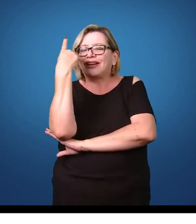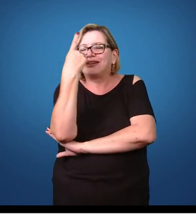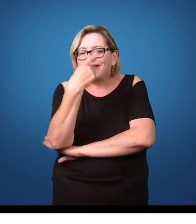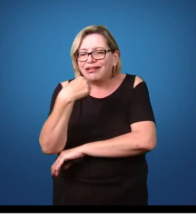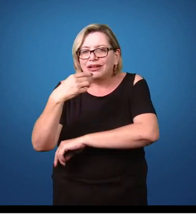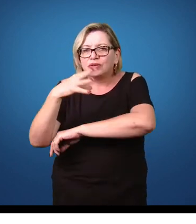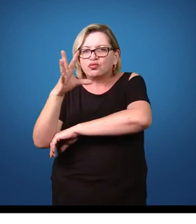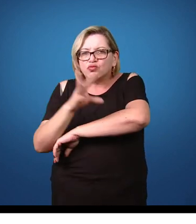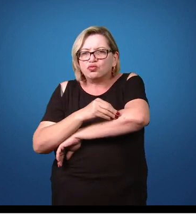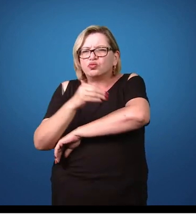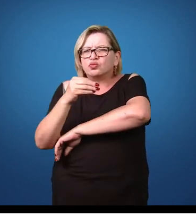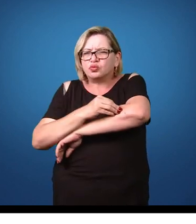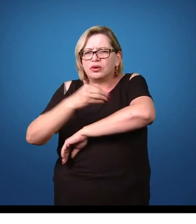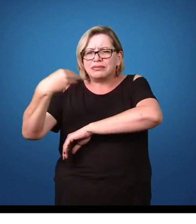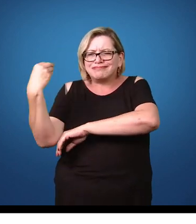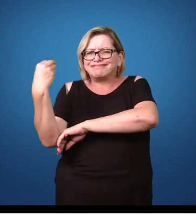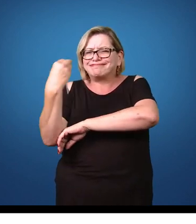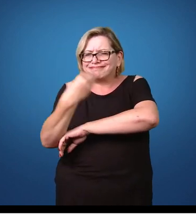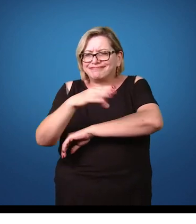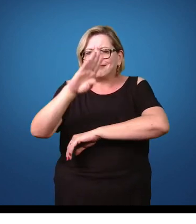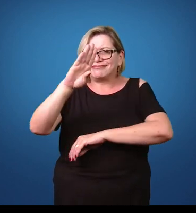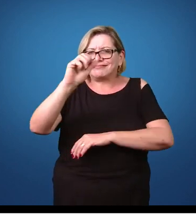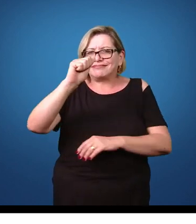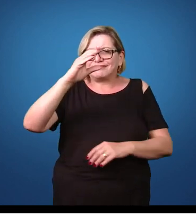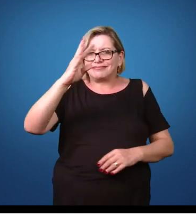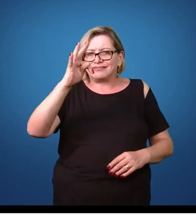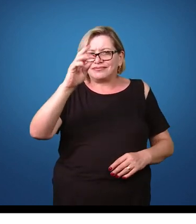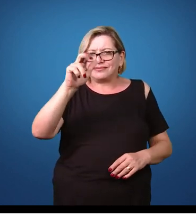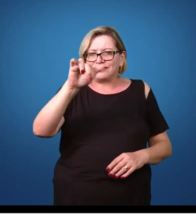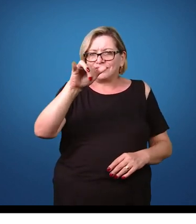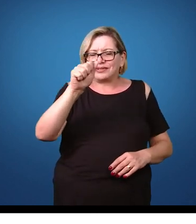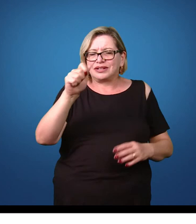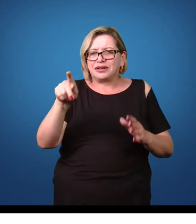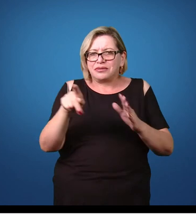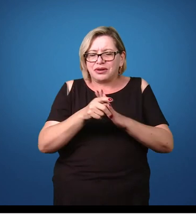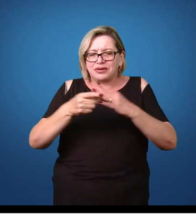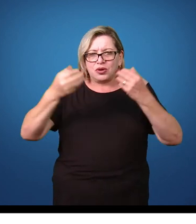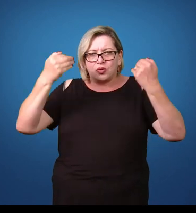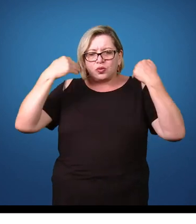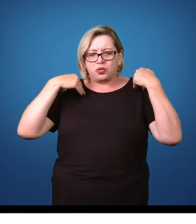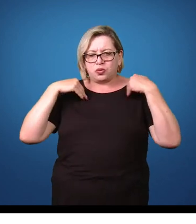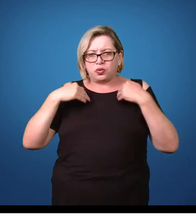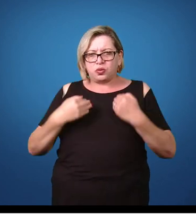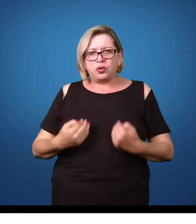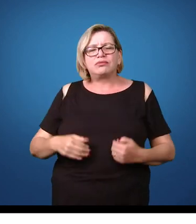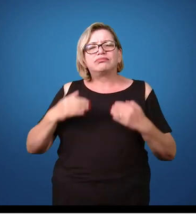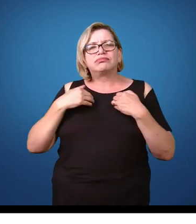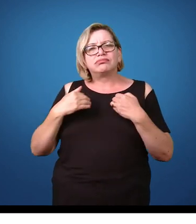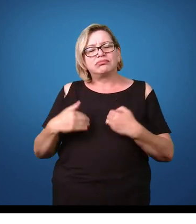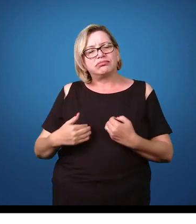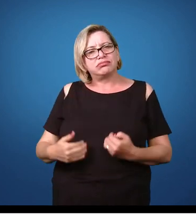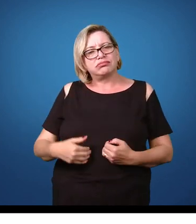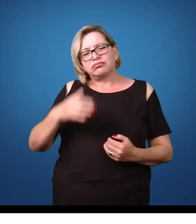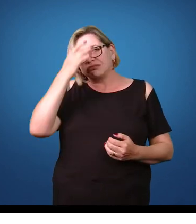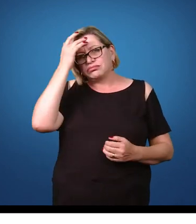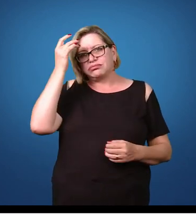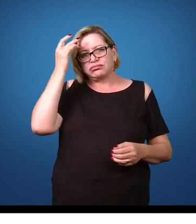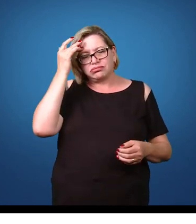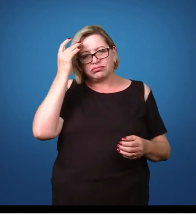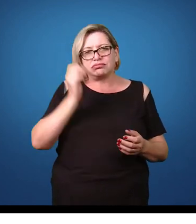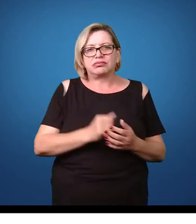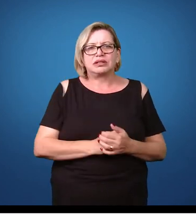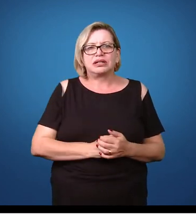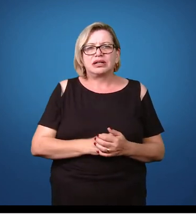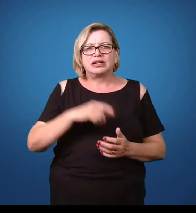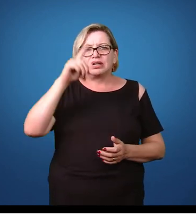esse hospedeiro para uma quantidade suficiente de bactéria para no corpo da pessoa. Então, é sempre